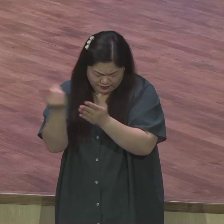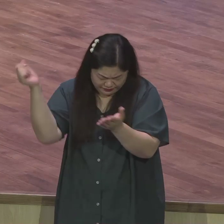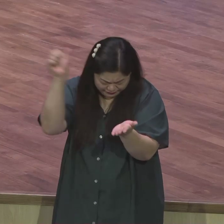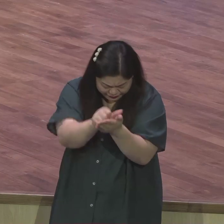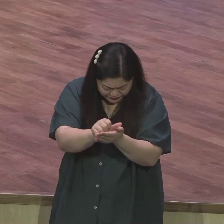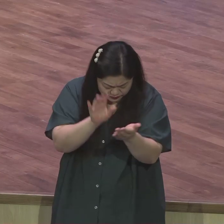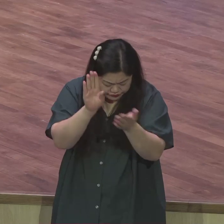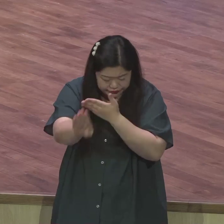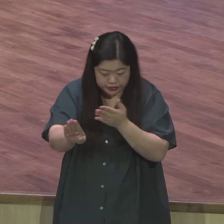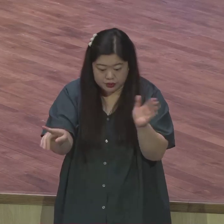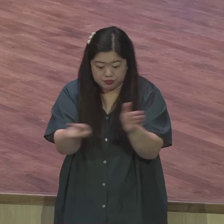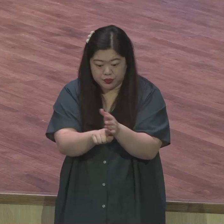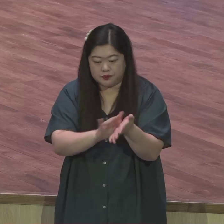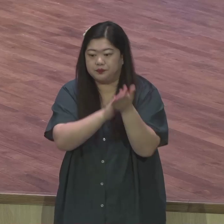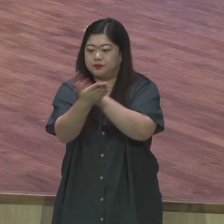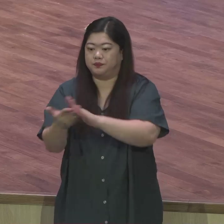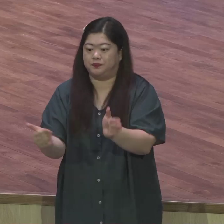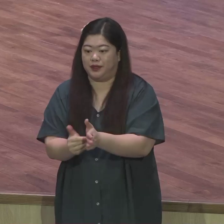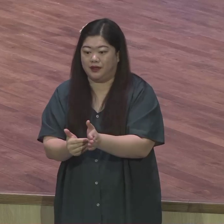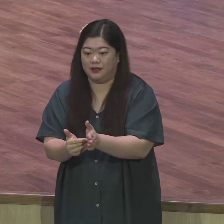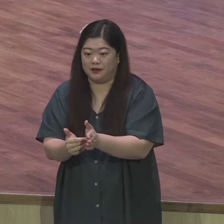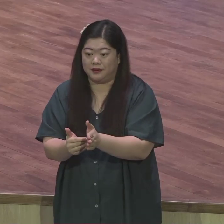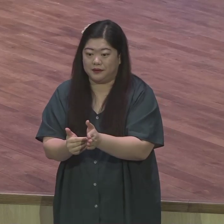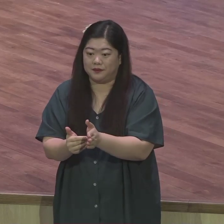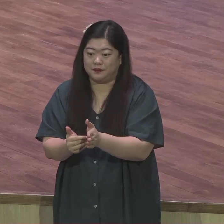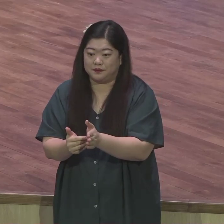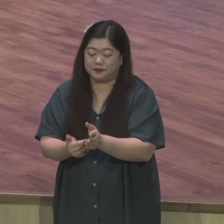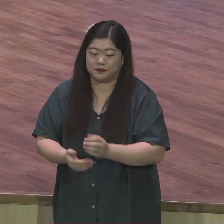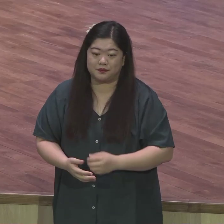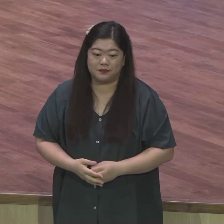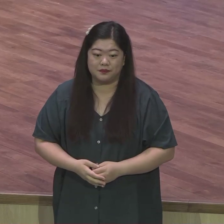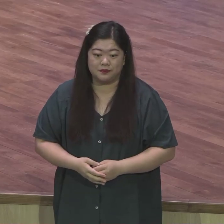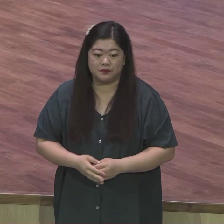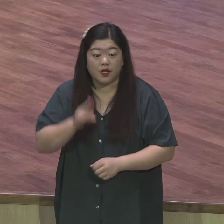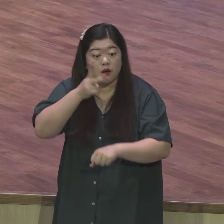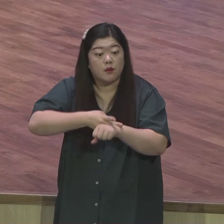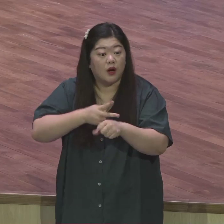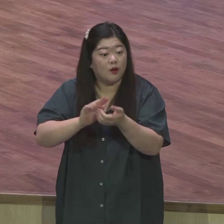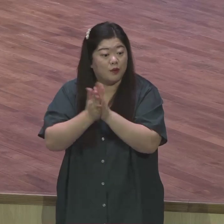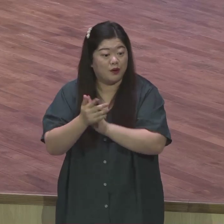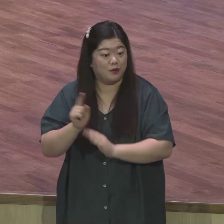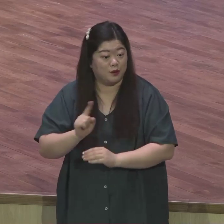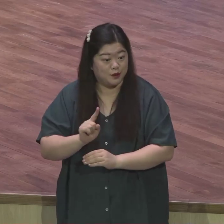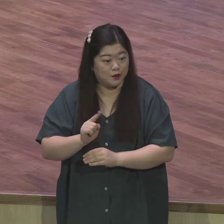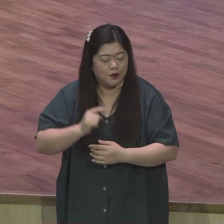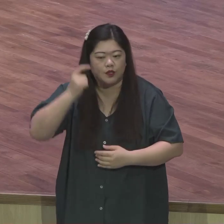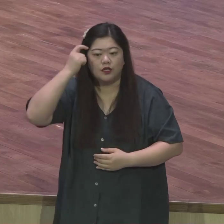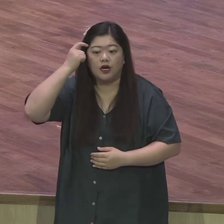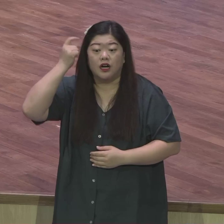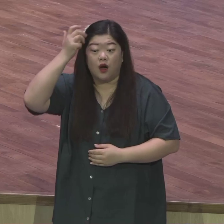인생이 확 바뀌어버렸어요 어떻게 바뀌었냐 영혼 구원의 열망